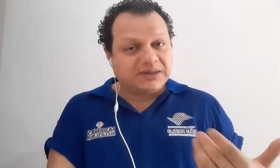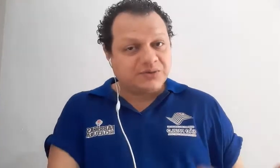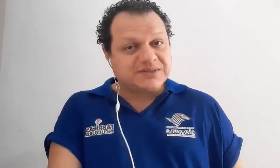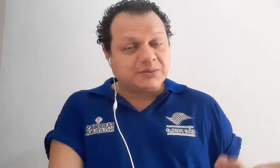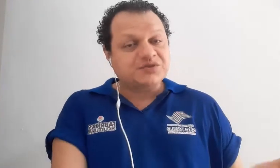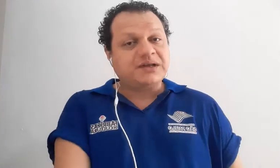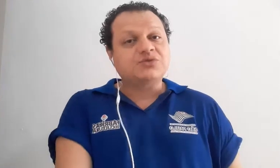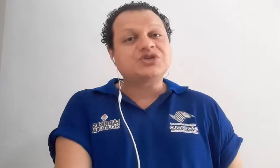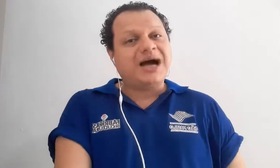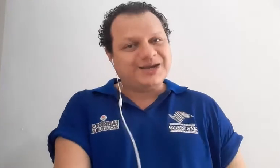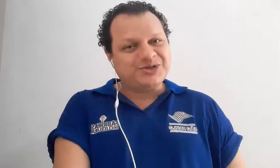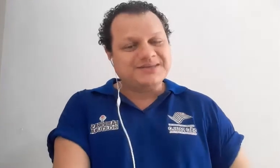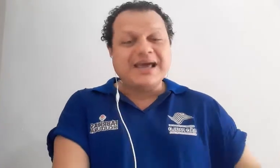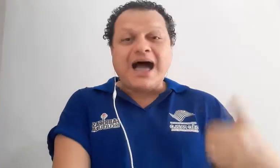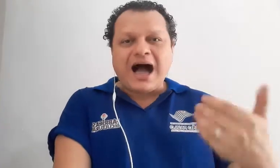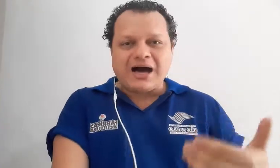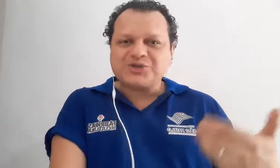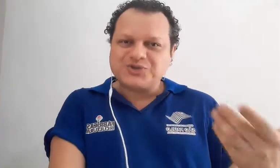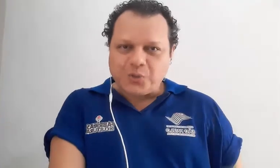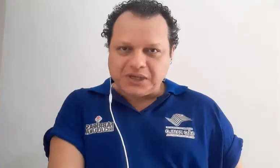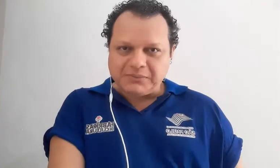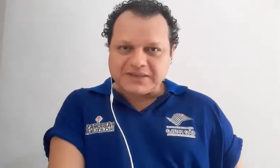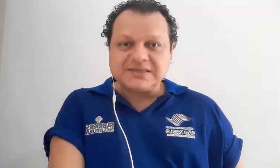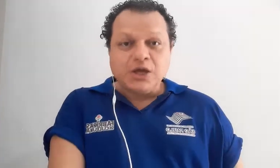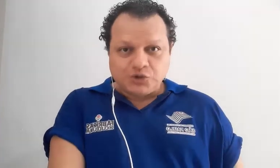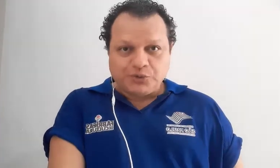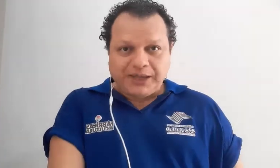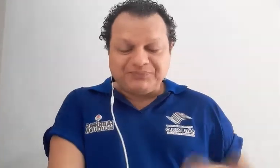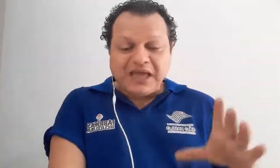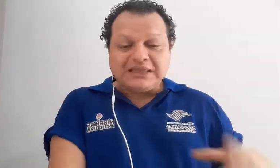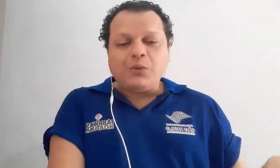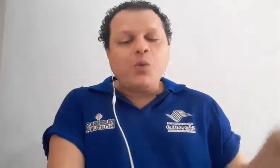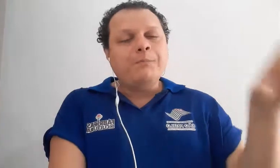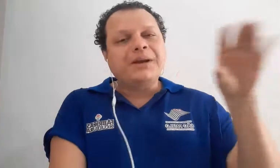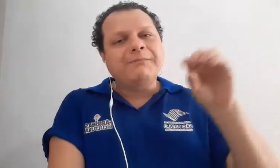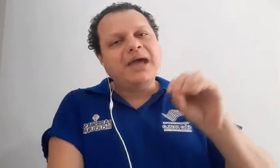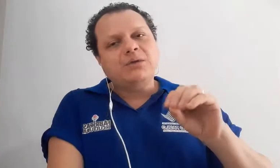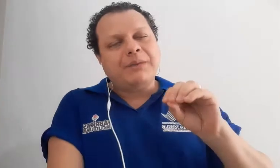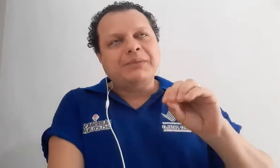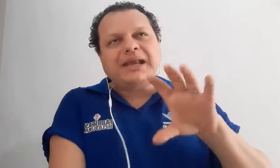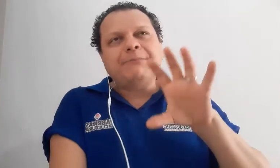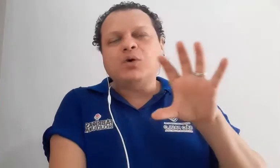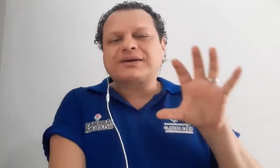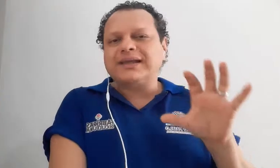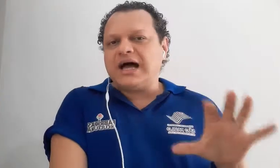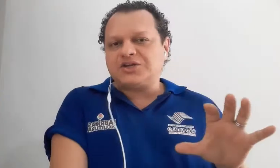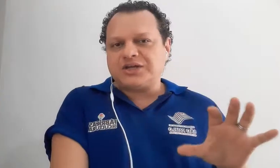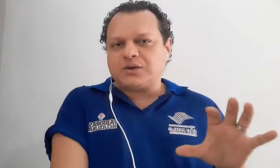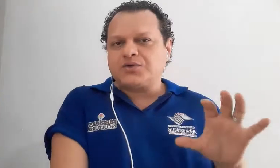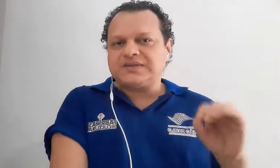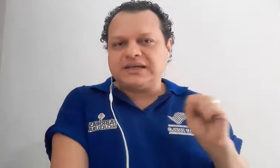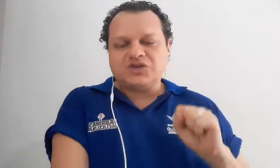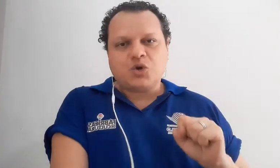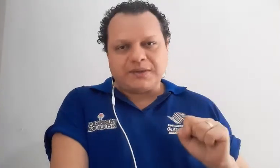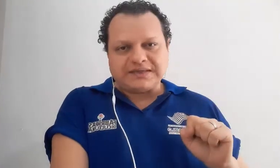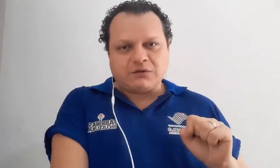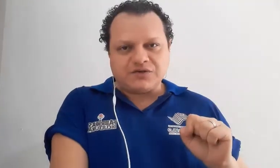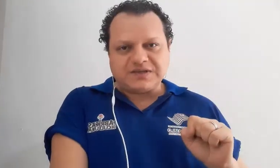Portanto, estamos falando de artes, artes com Libras. Tudo bem? Então, uma primeira abordagem que eu gostaria de começar com vocês,